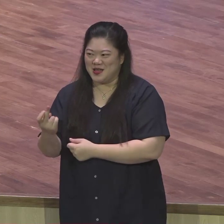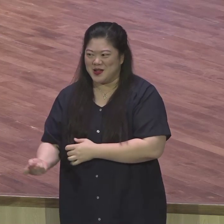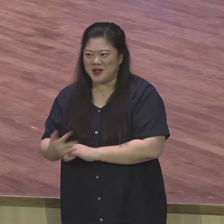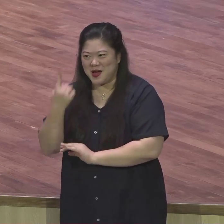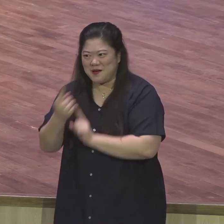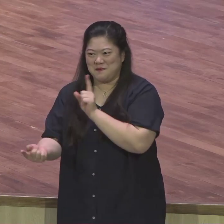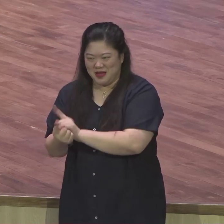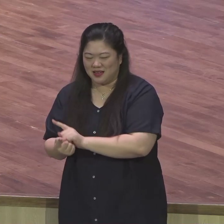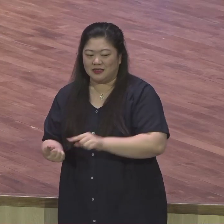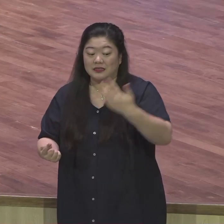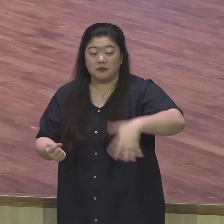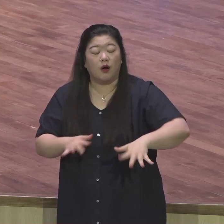그래가지고